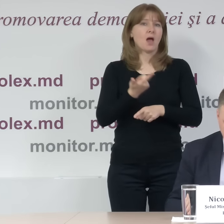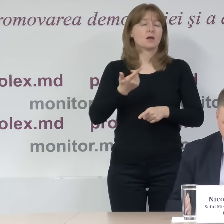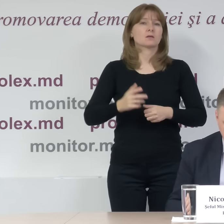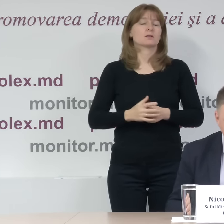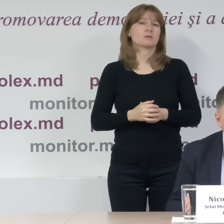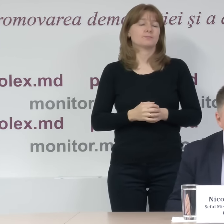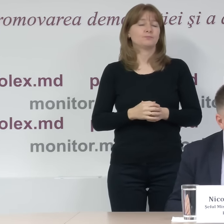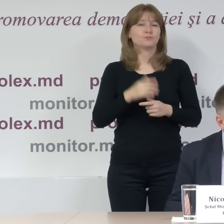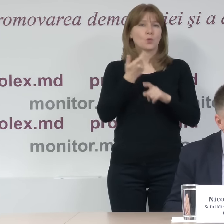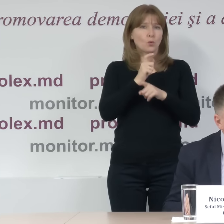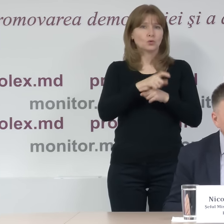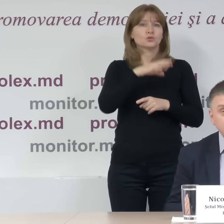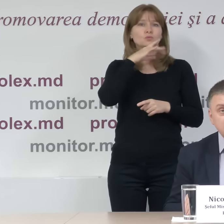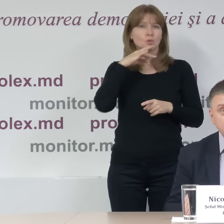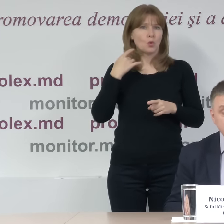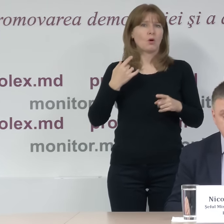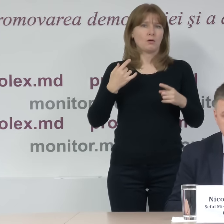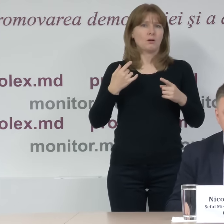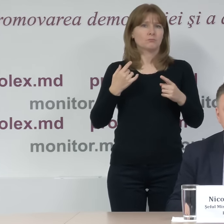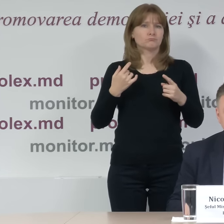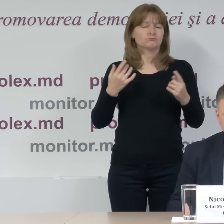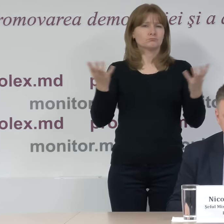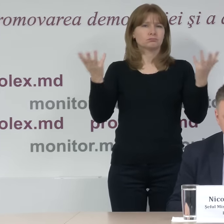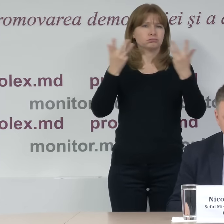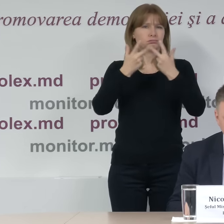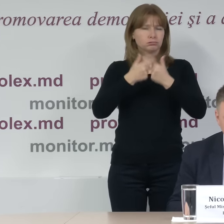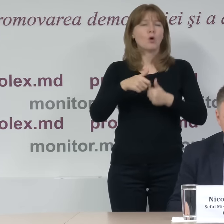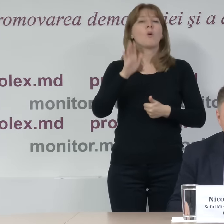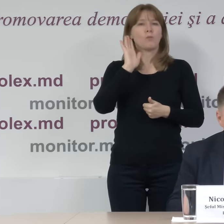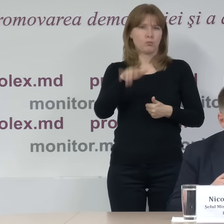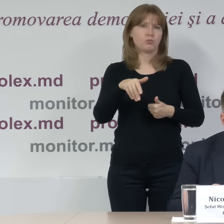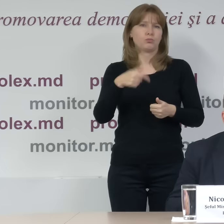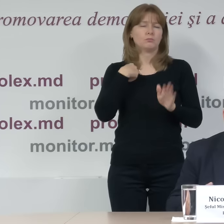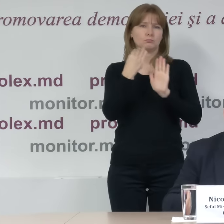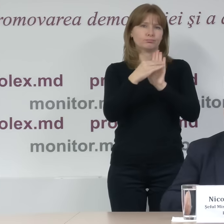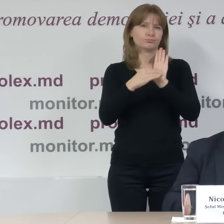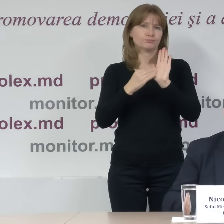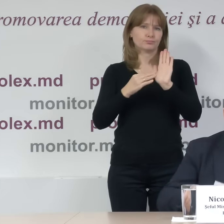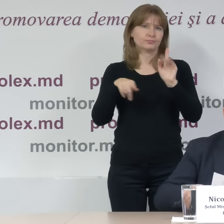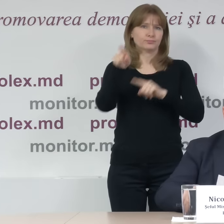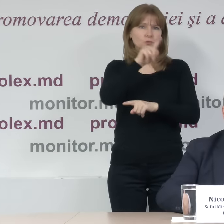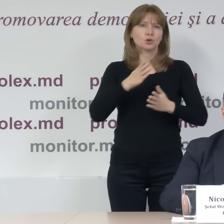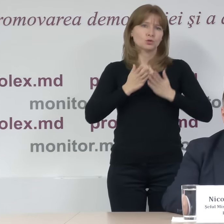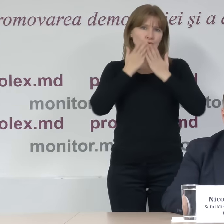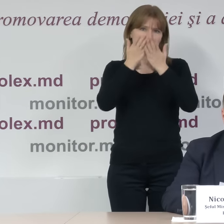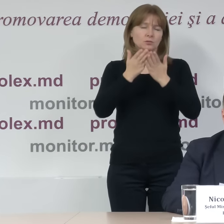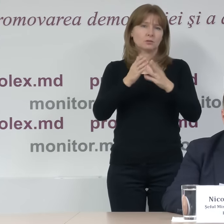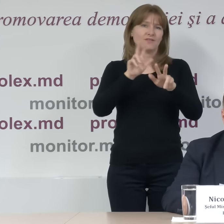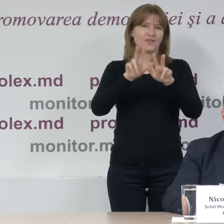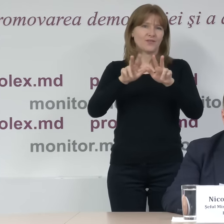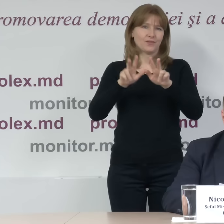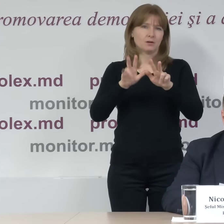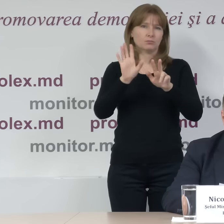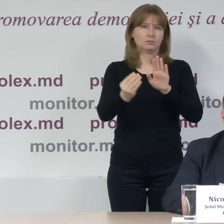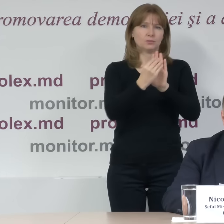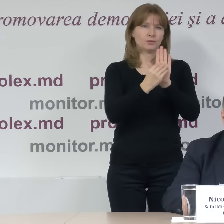Deci sunt foarte multe cazuri. Nu o să le dau acum citiri, o să le găsiți toate descrise în comunicatul care va